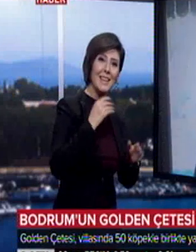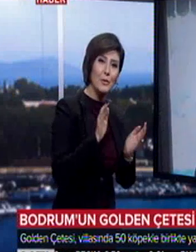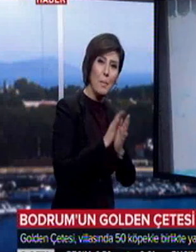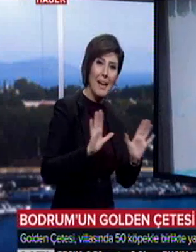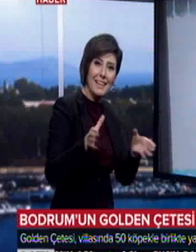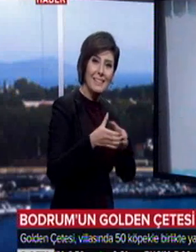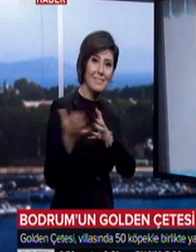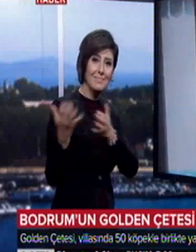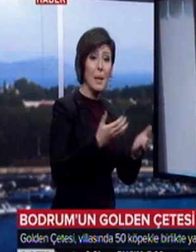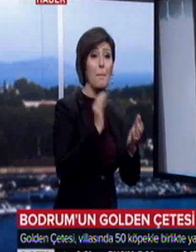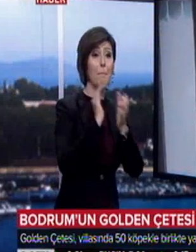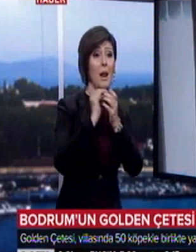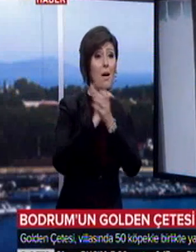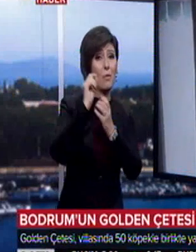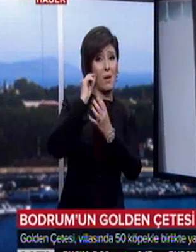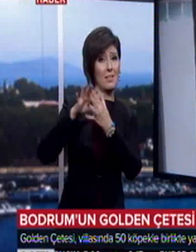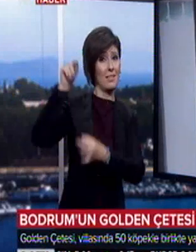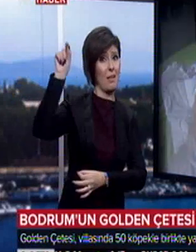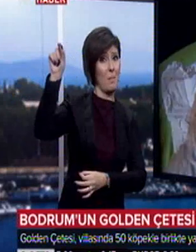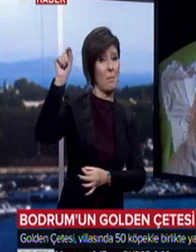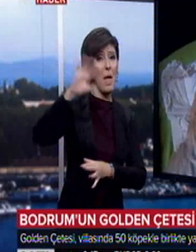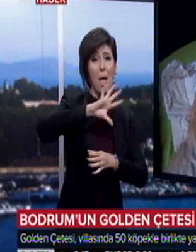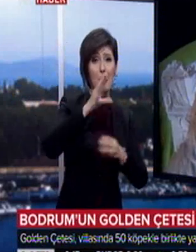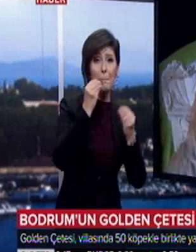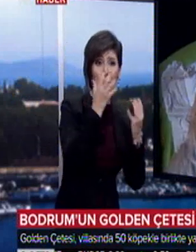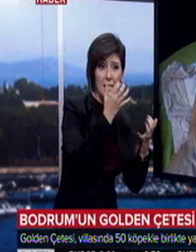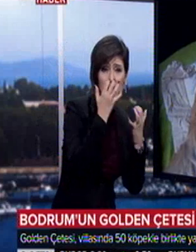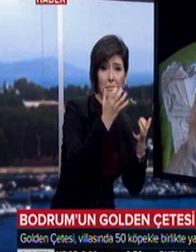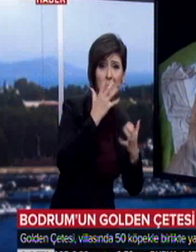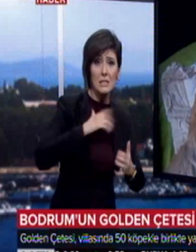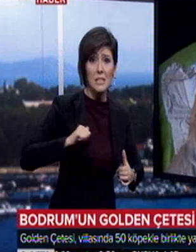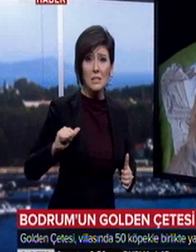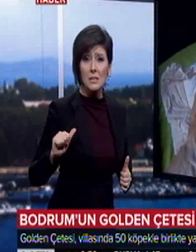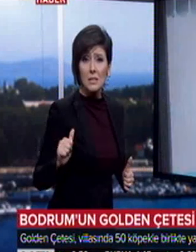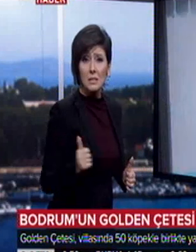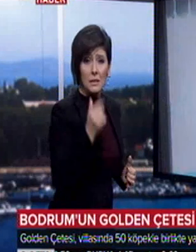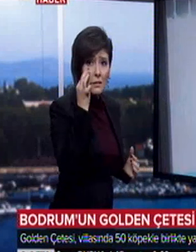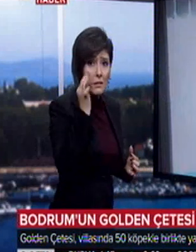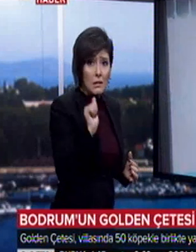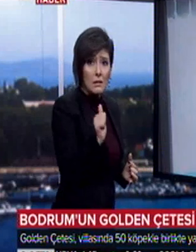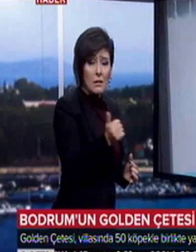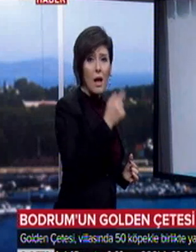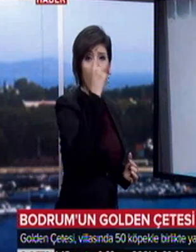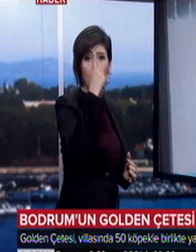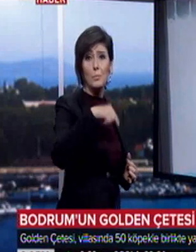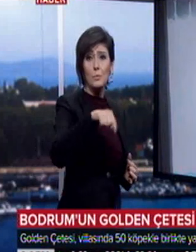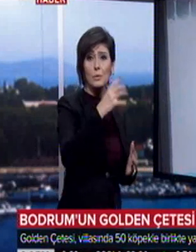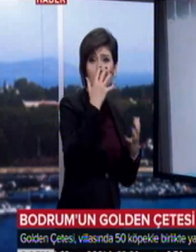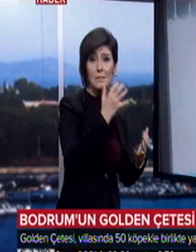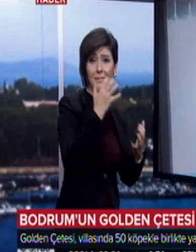Şenol Bey. Gerçekten hepsi besili, bakımlı. Tek tek çok güzel uğraşmış bunlarla Allah'ım ona. Bunların yüzcü yürümetine acil